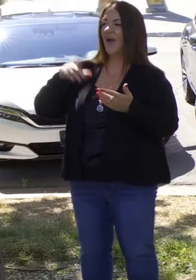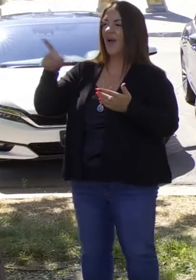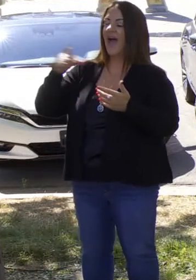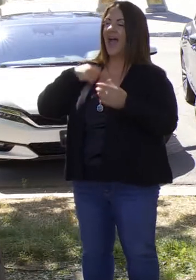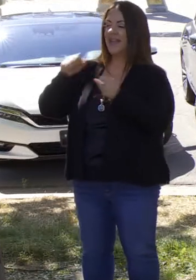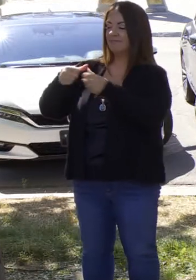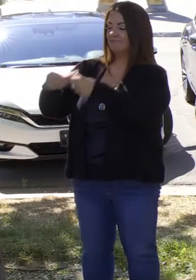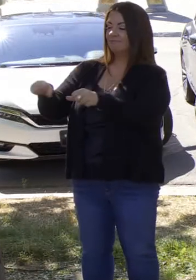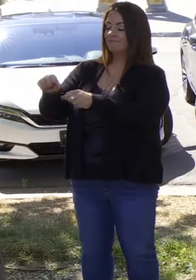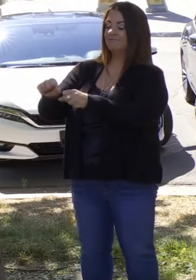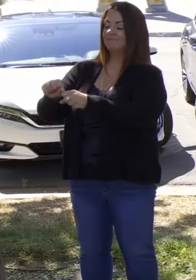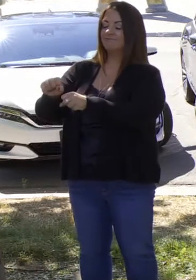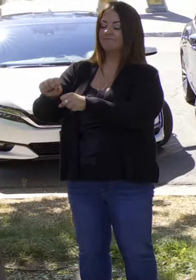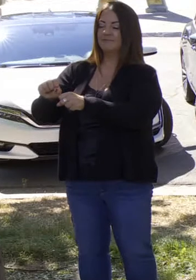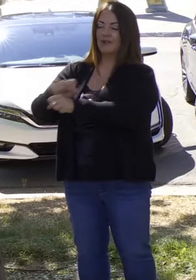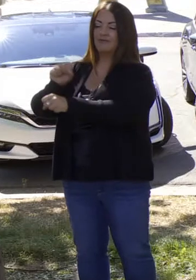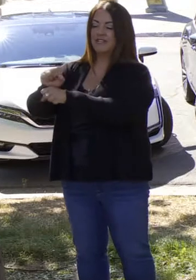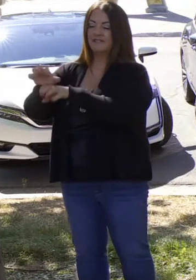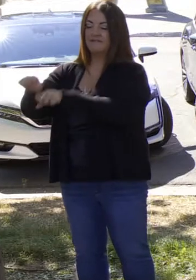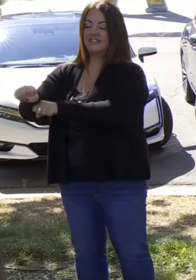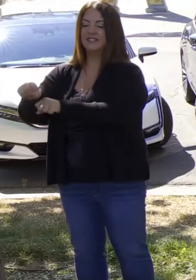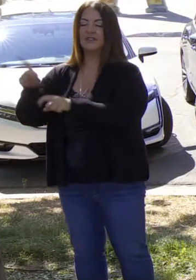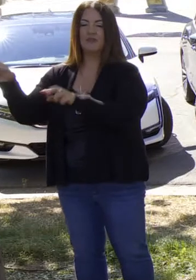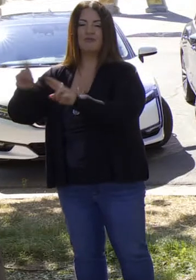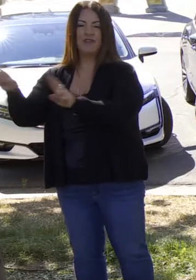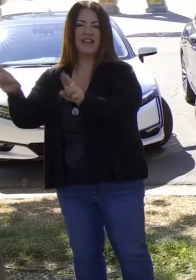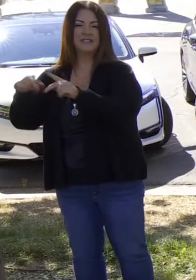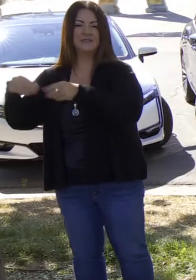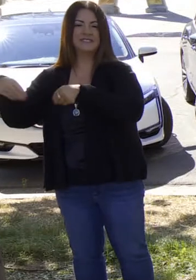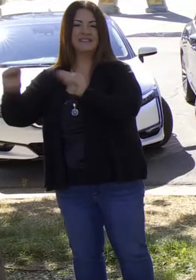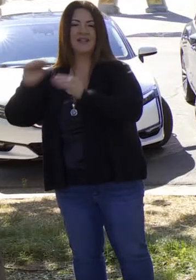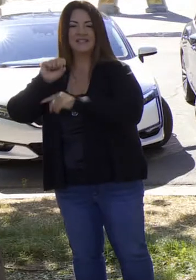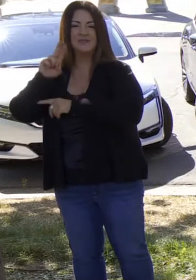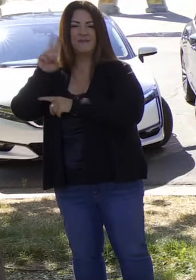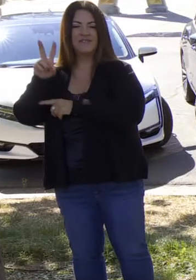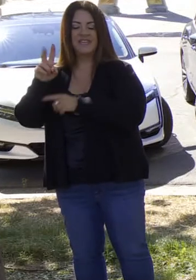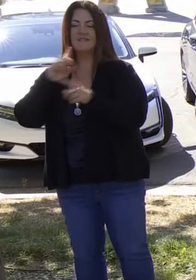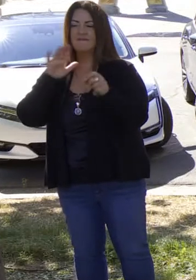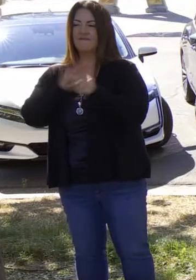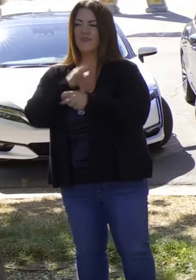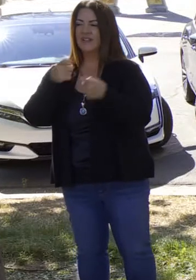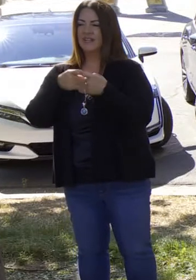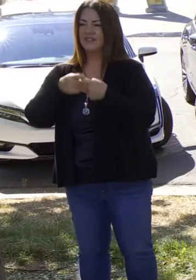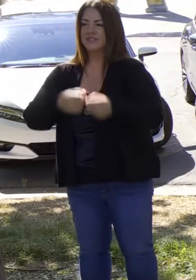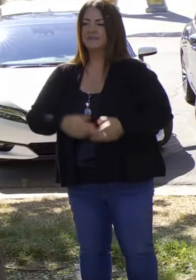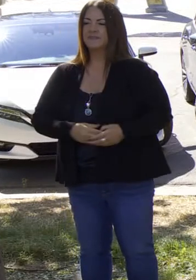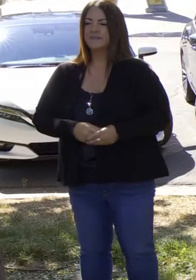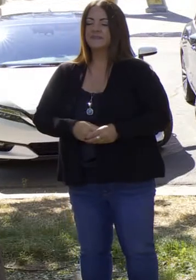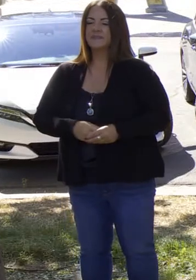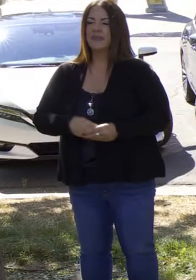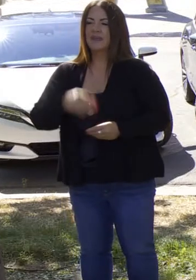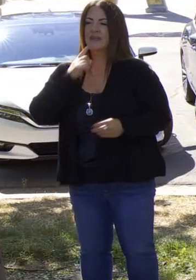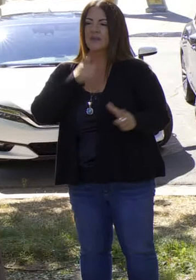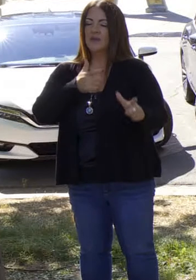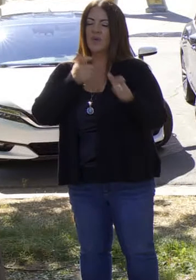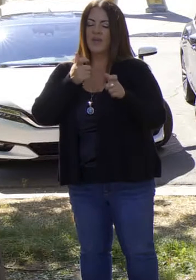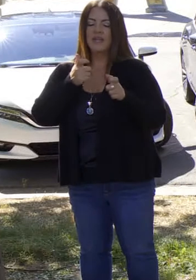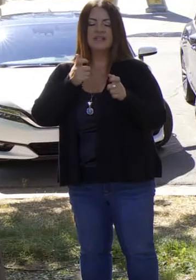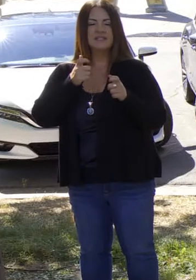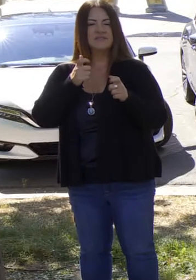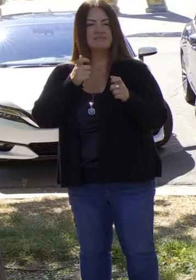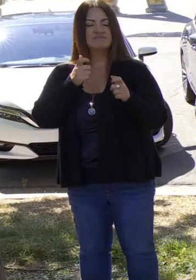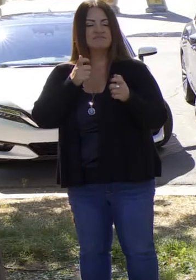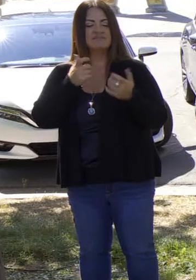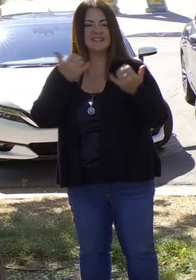me permiten por un precio ponerlo en reserva porque ya están por venderlo. Está habiendo usted una transición bastante